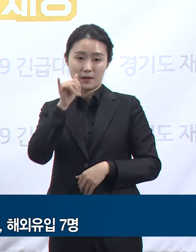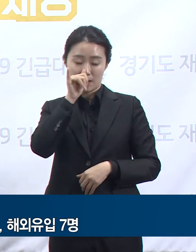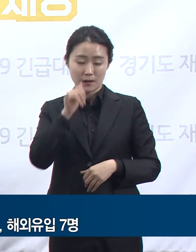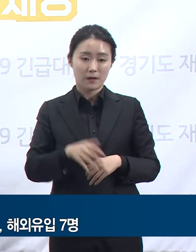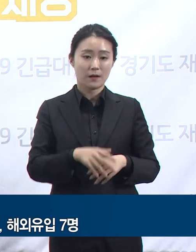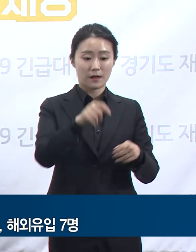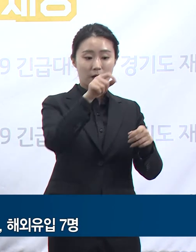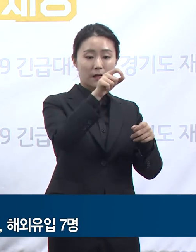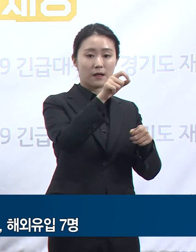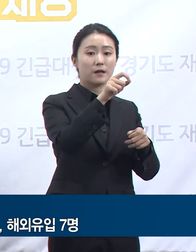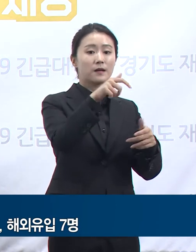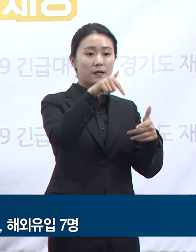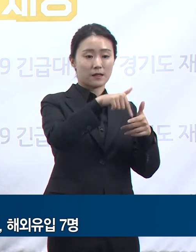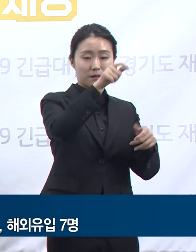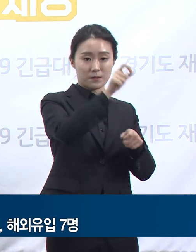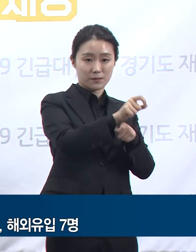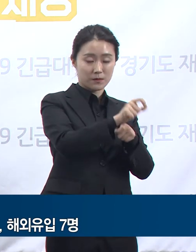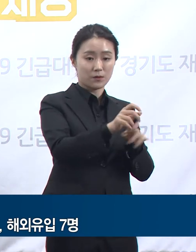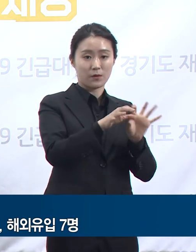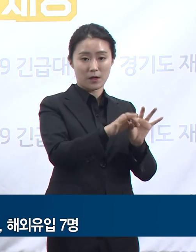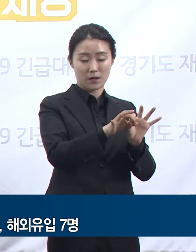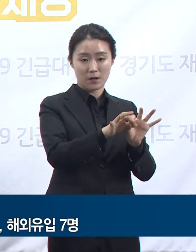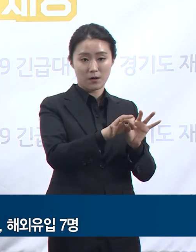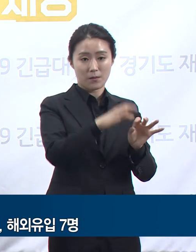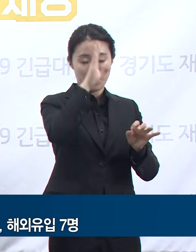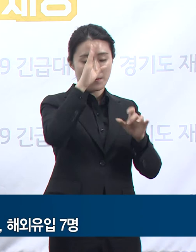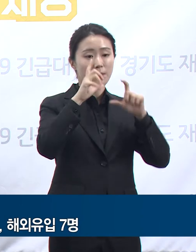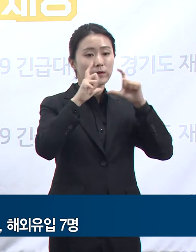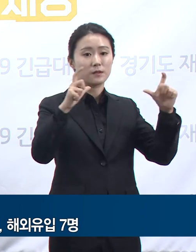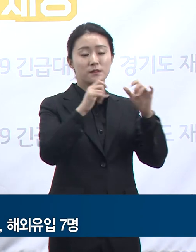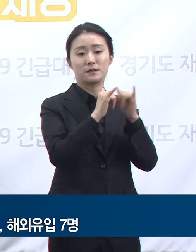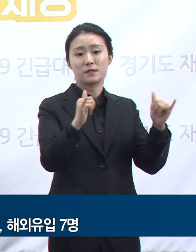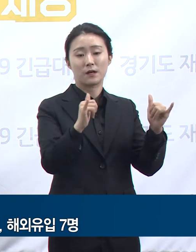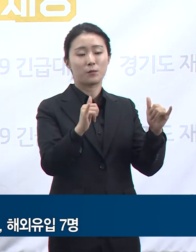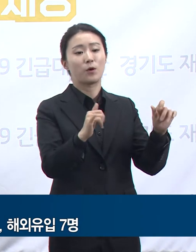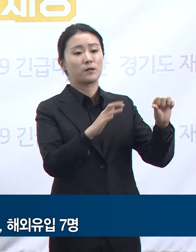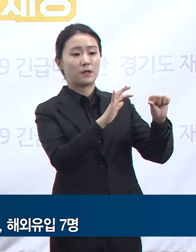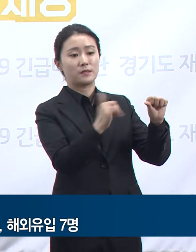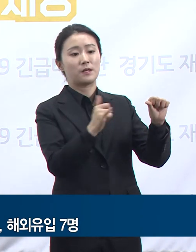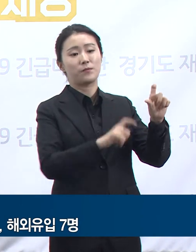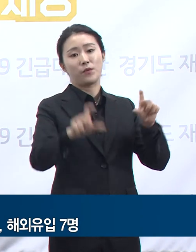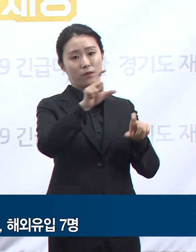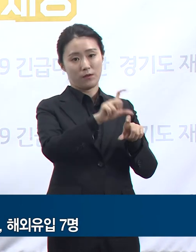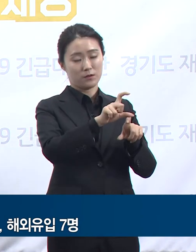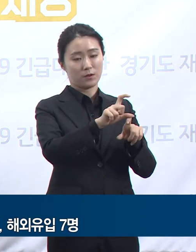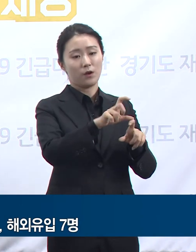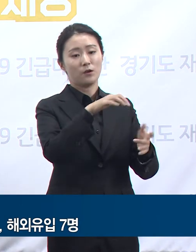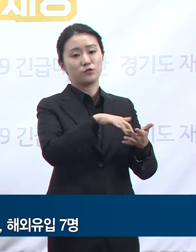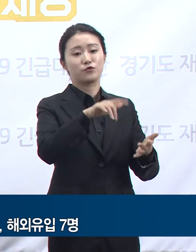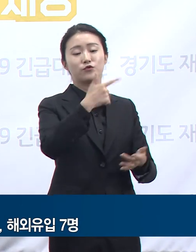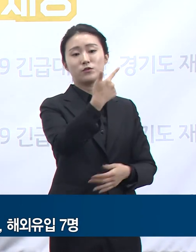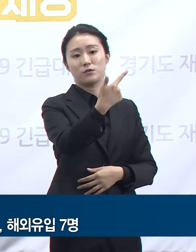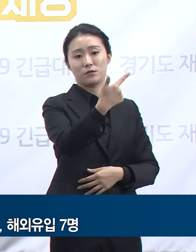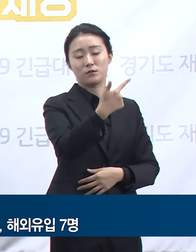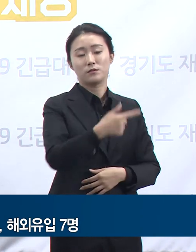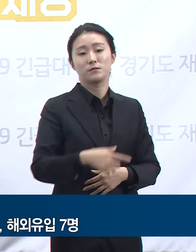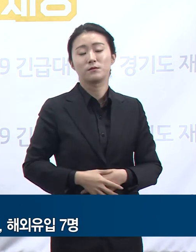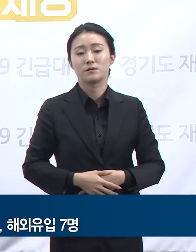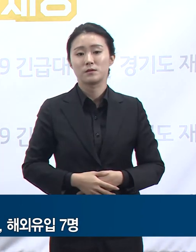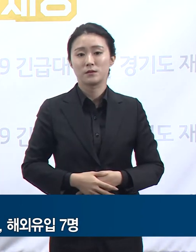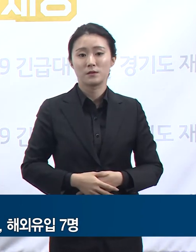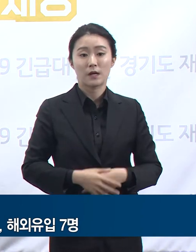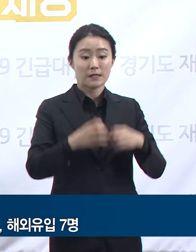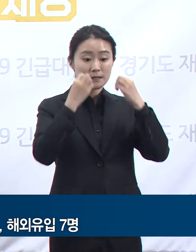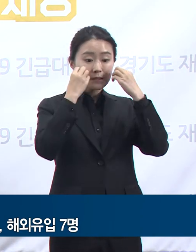서울 강남 사무실 관련 도내 확진자는 전일 0시 대비 5명이 증가한 총 6명입니다. 신규 확진자들은